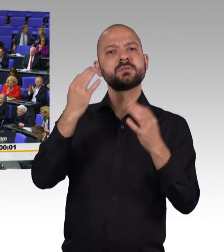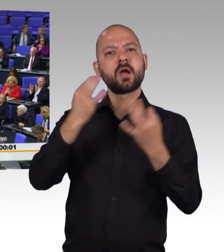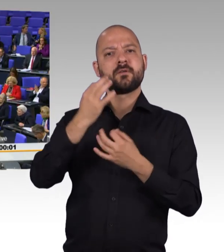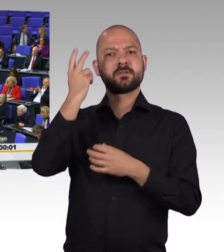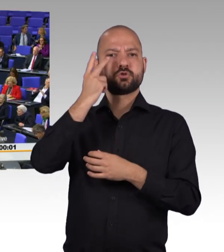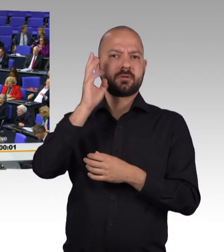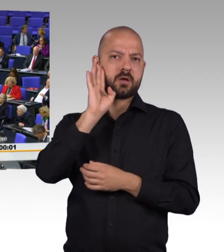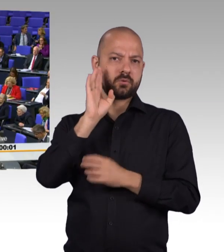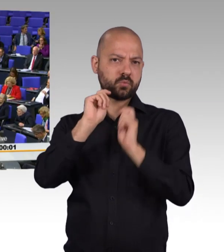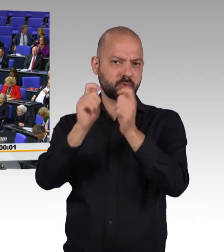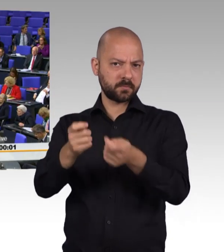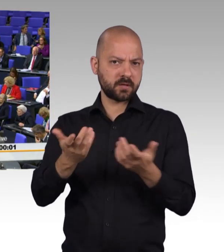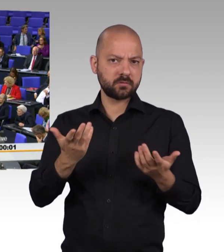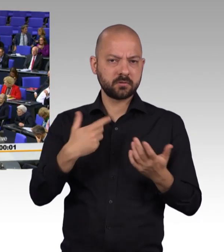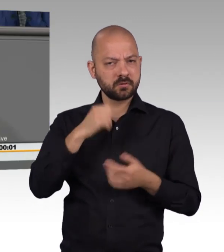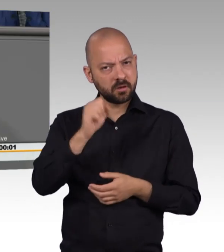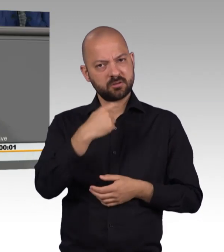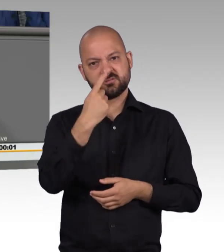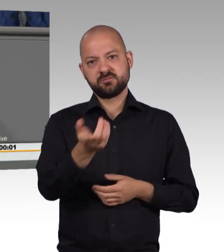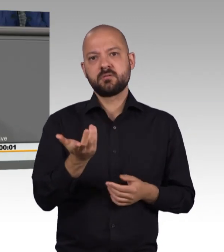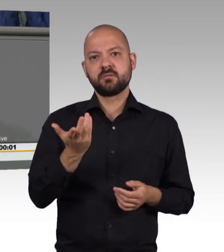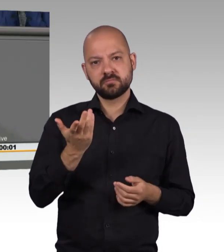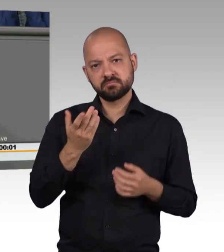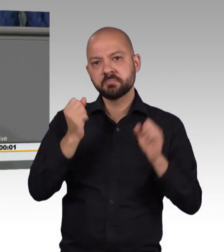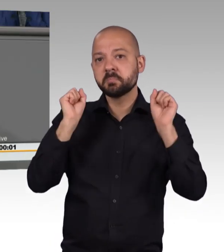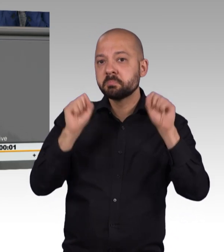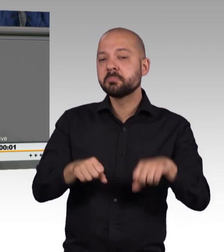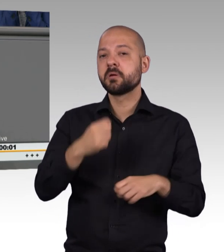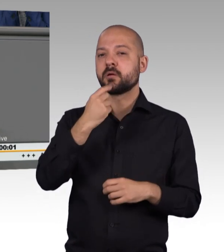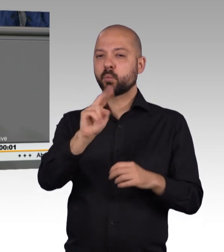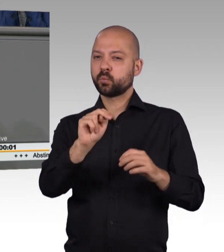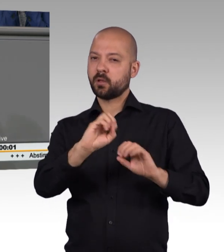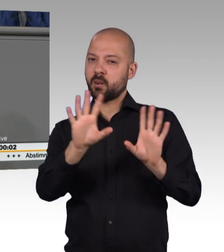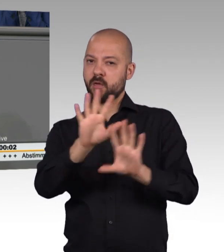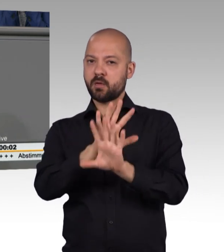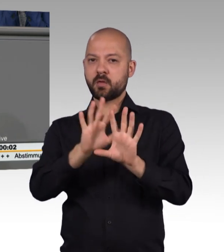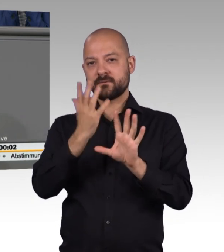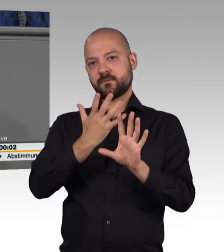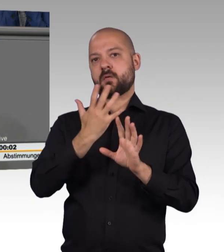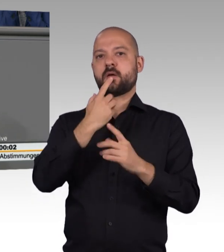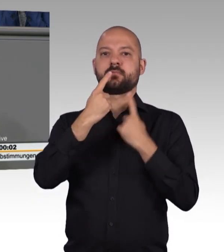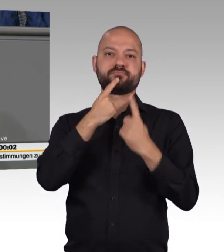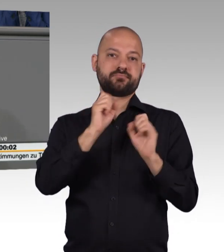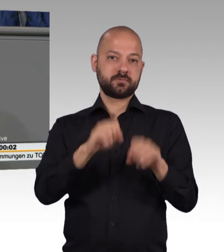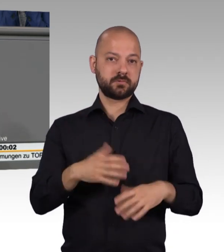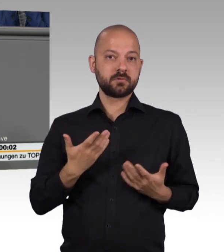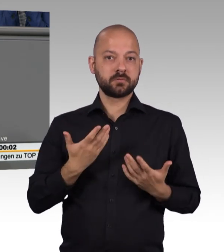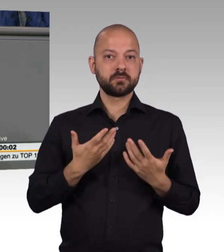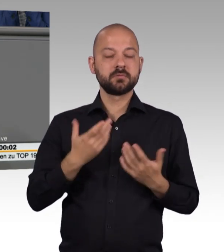man die angeblich unklaren Regelungen ja vielleicht aufklären können. Aber Sie haben aus einem guten Grund keine Sachverständigenanhörung beantragt. Denn dann wäre deutlich